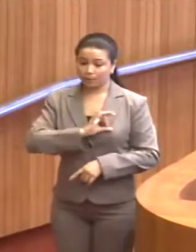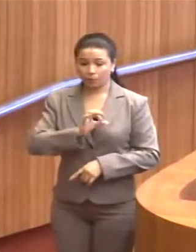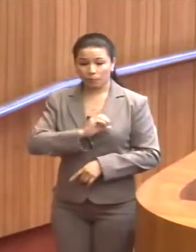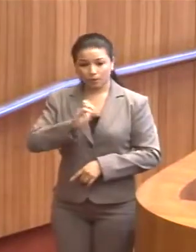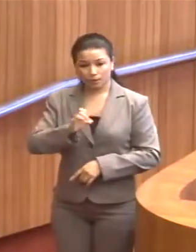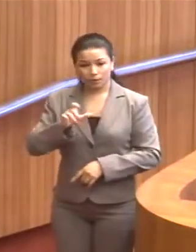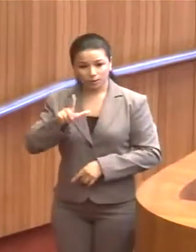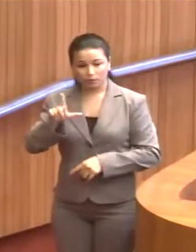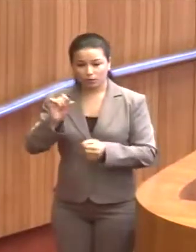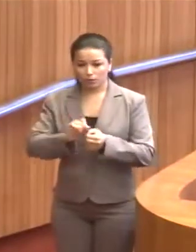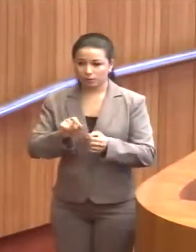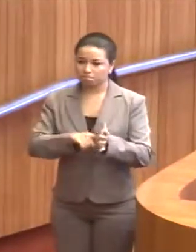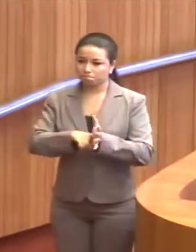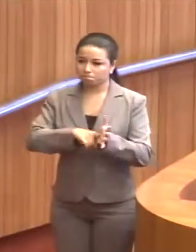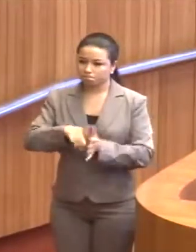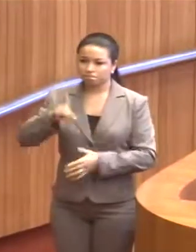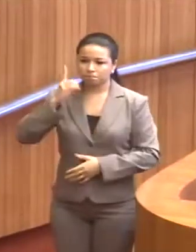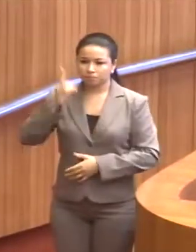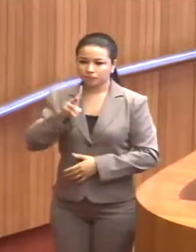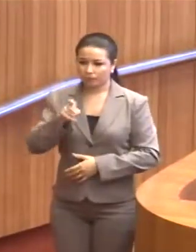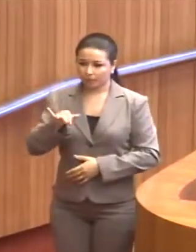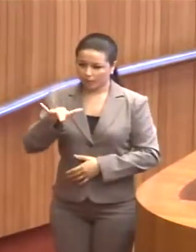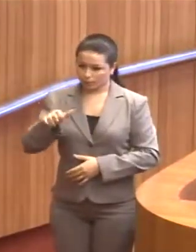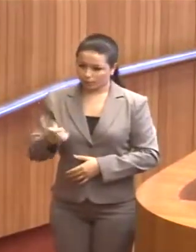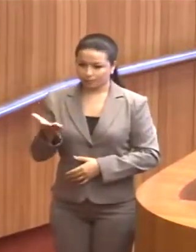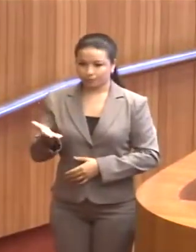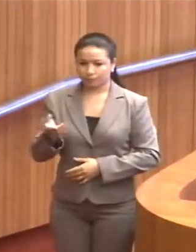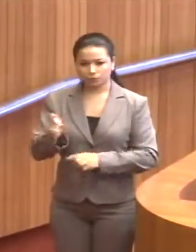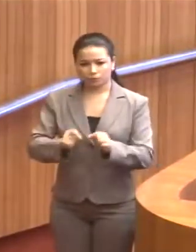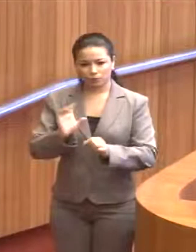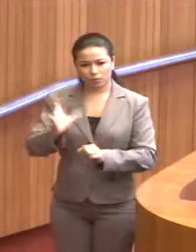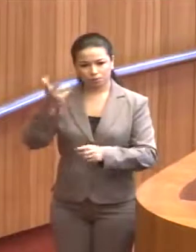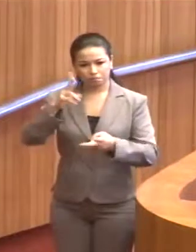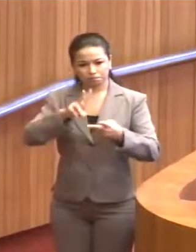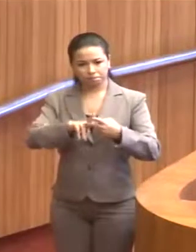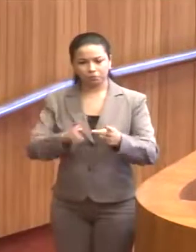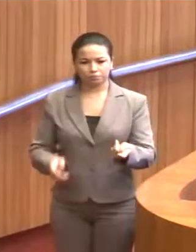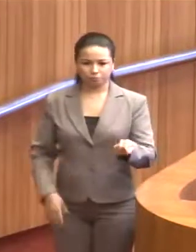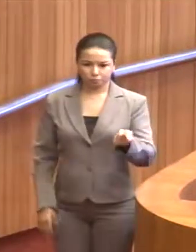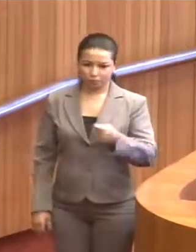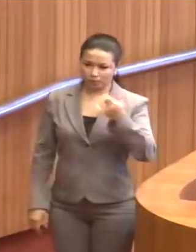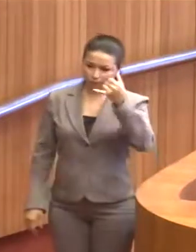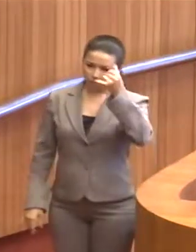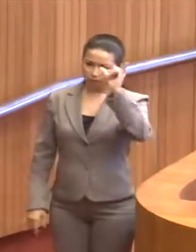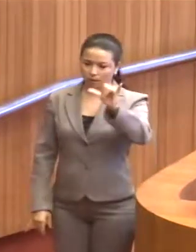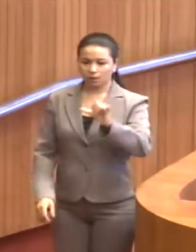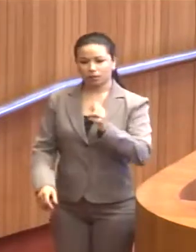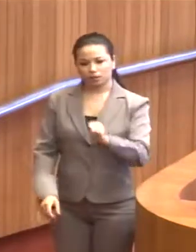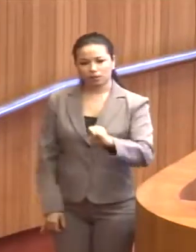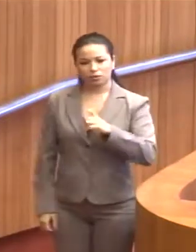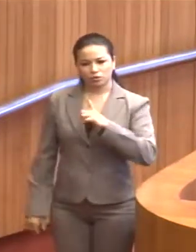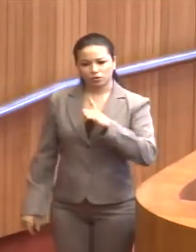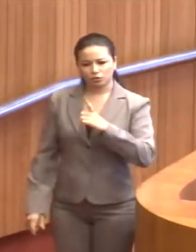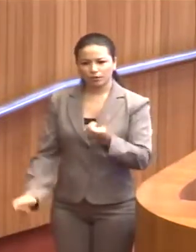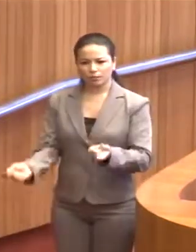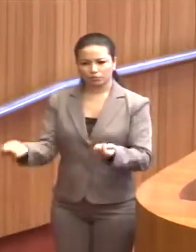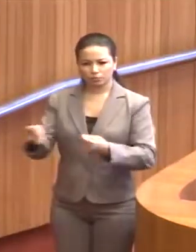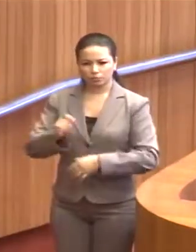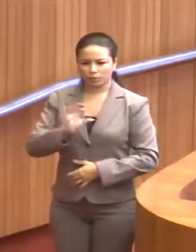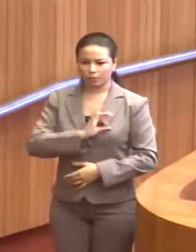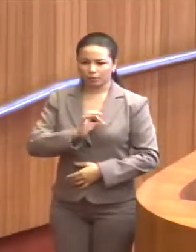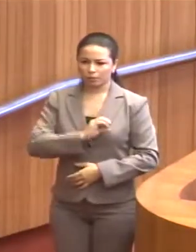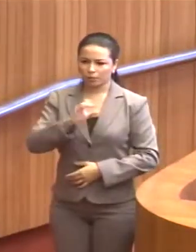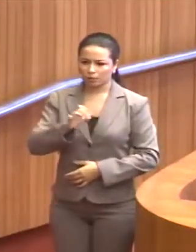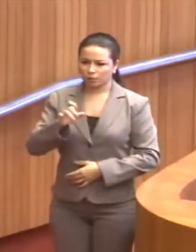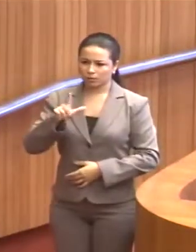a investigação, deputada Valéria. O que está acontecendo no sistema prisional poderia ser evitado se houvesse uma eficiência da polícia